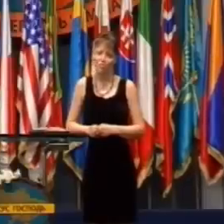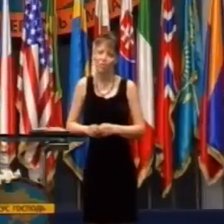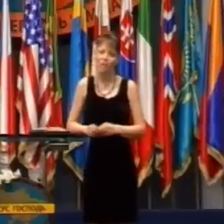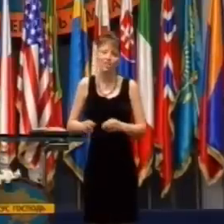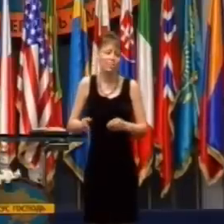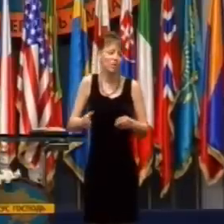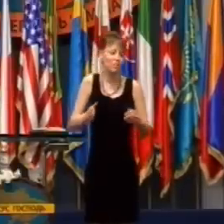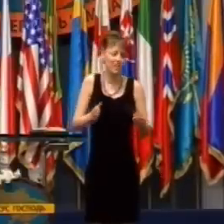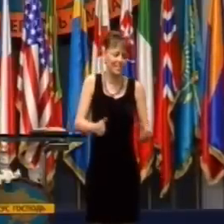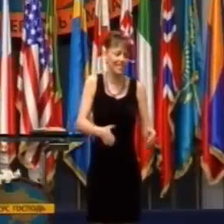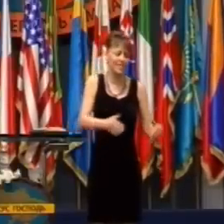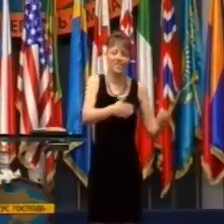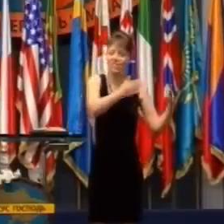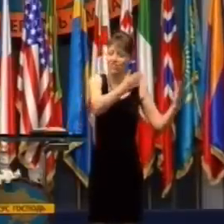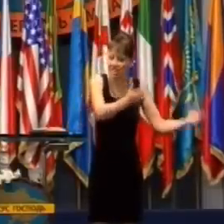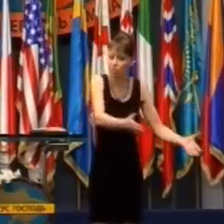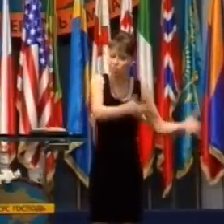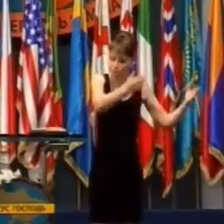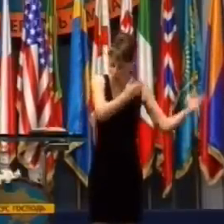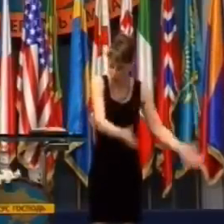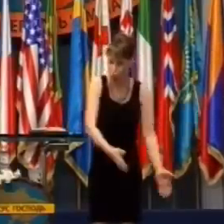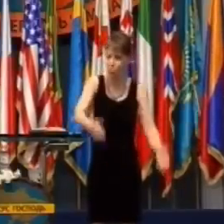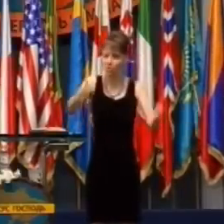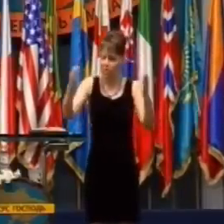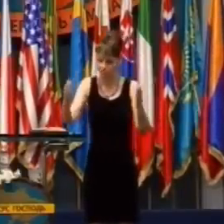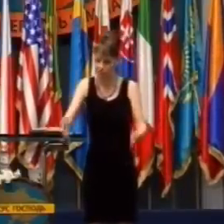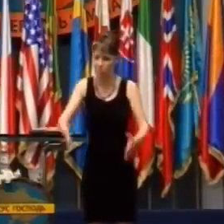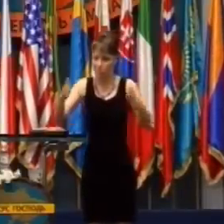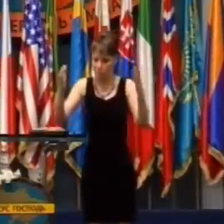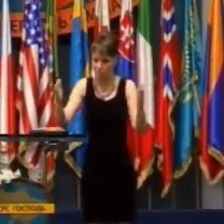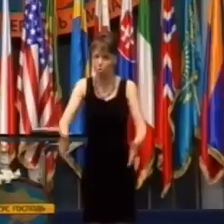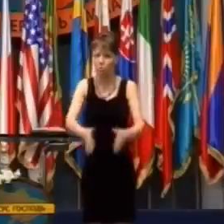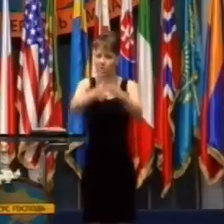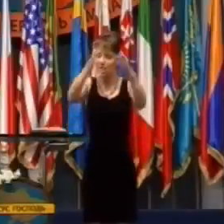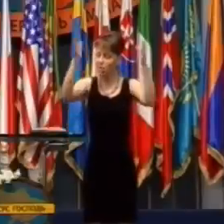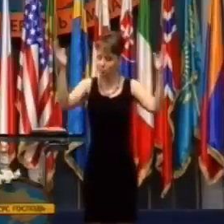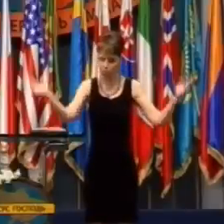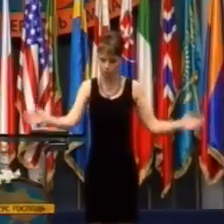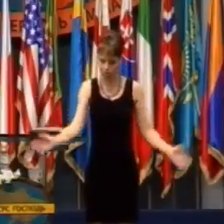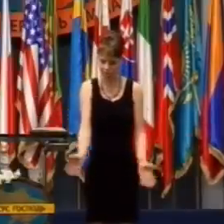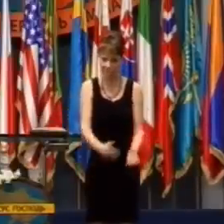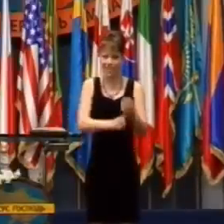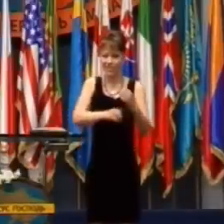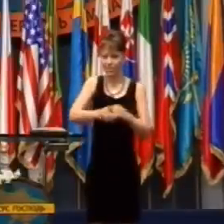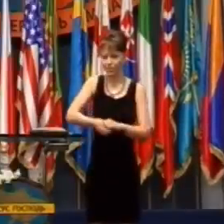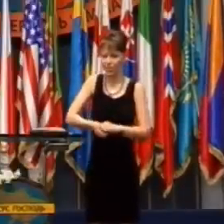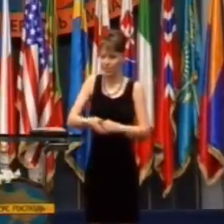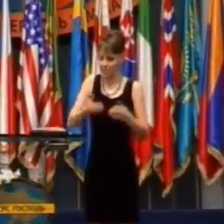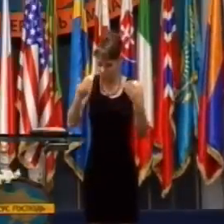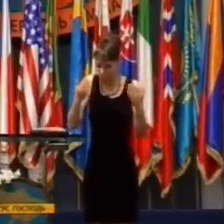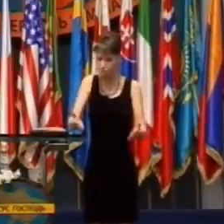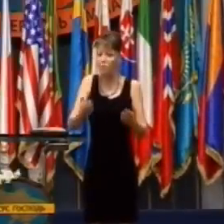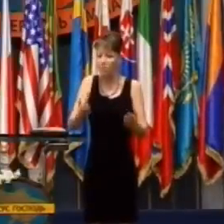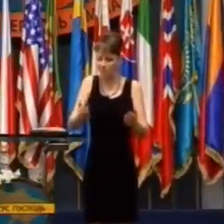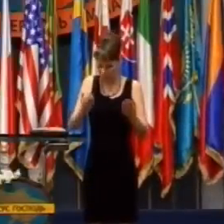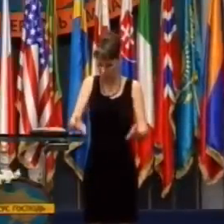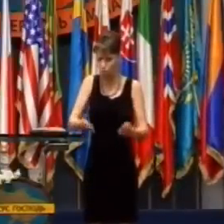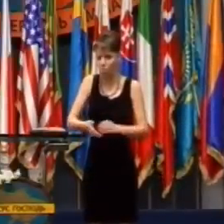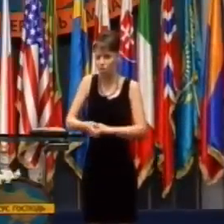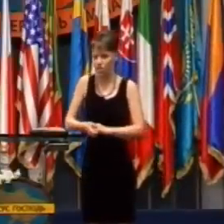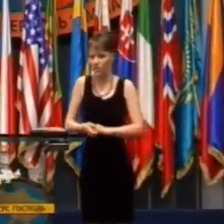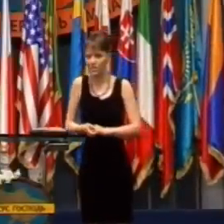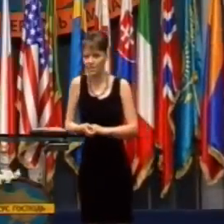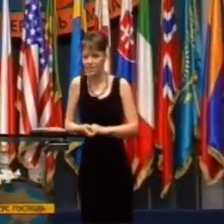Takže sme museli ísť do požičovne požičať auto pre moju ženu, aby mohla pomáhať pri organizovaní konferencie.